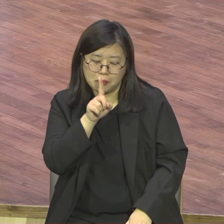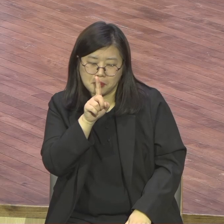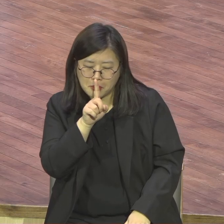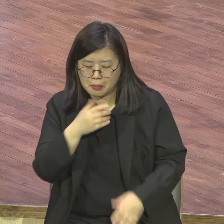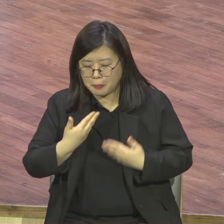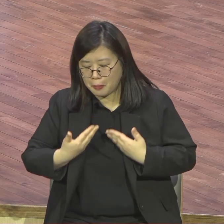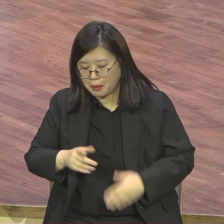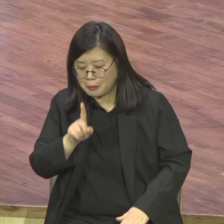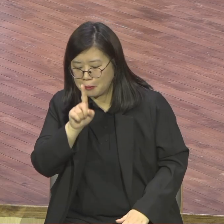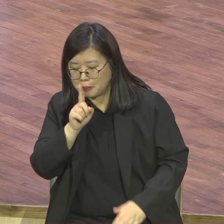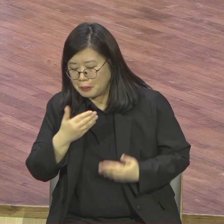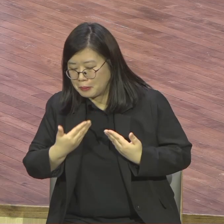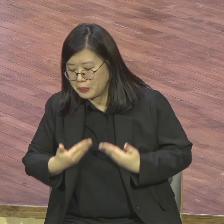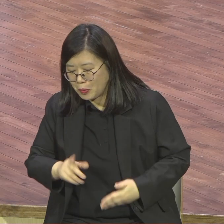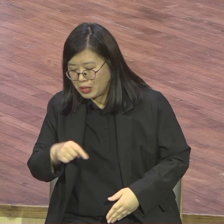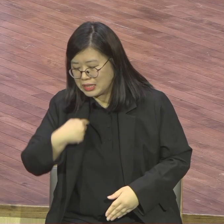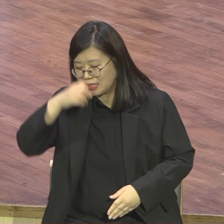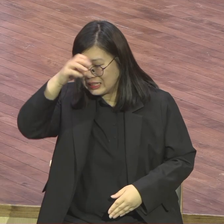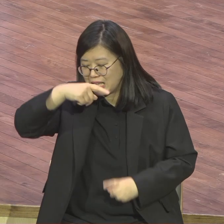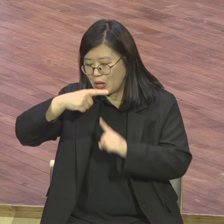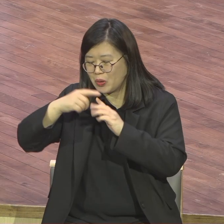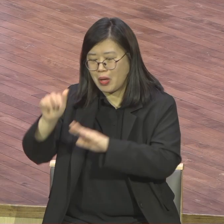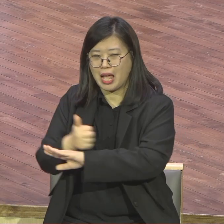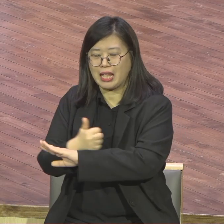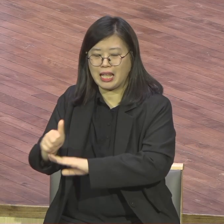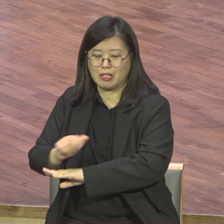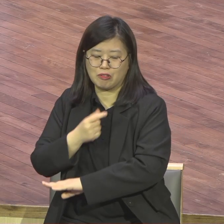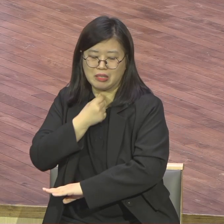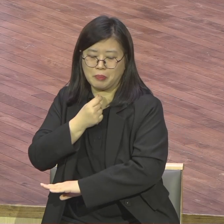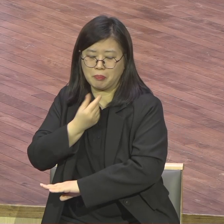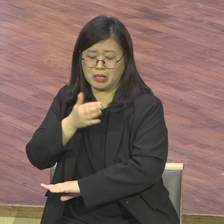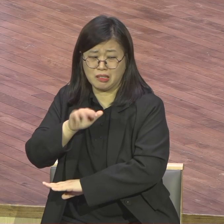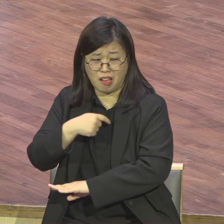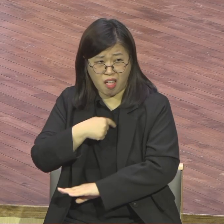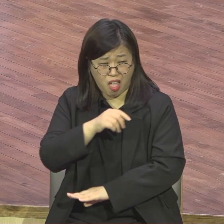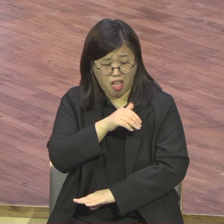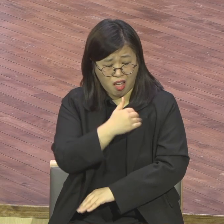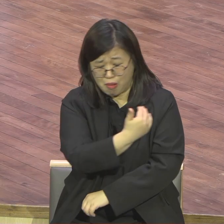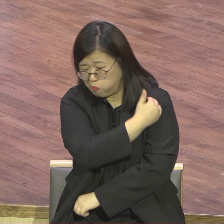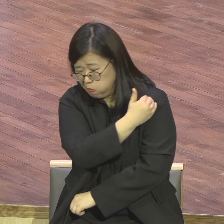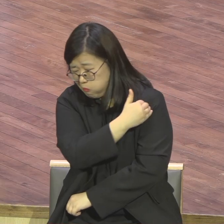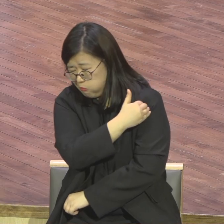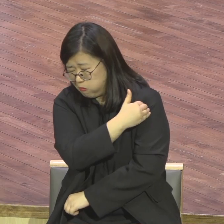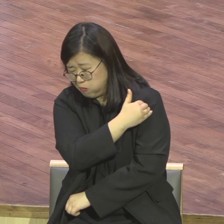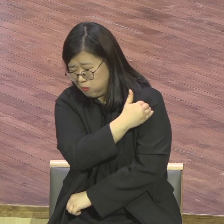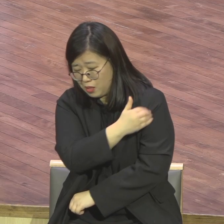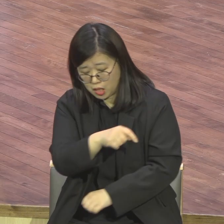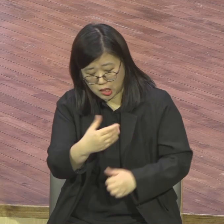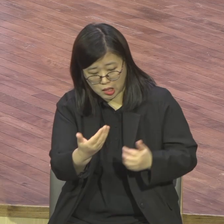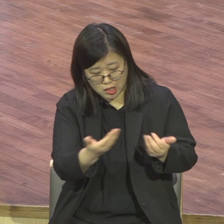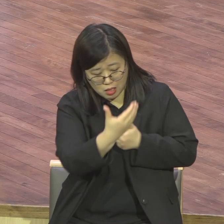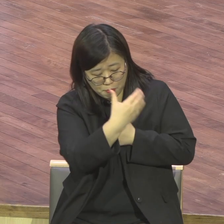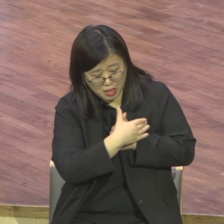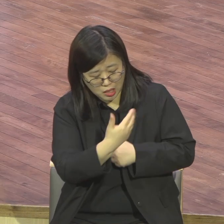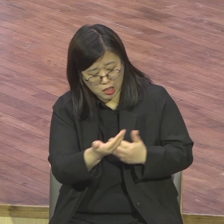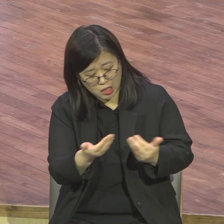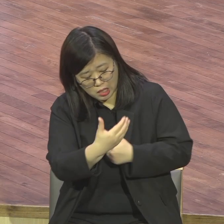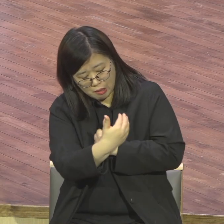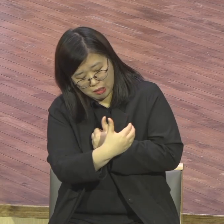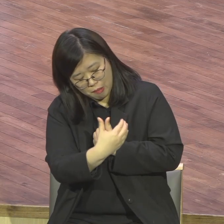직분 때문에 엄청 시험 들어갖고 내가 교회에 내가 쉬었는데 또 나고 또 직분 이 직분은